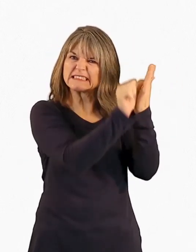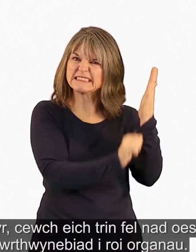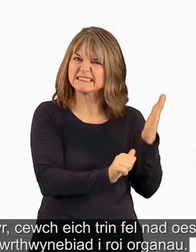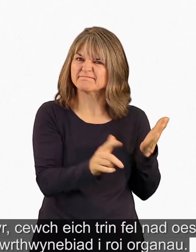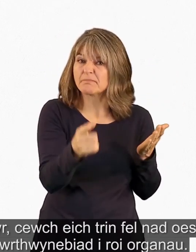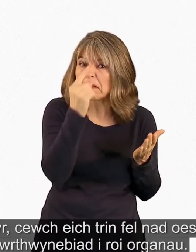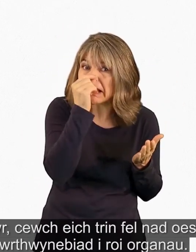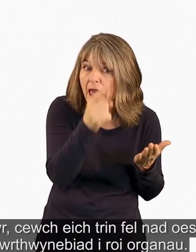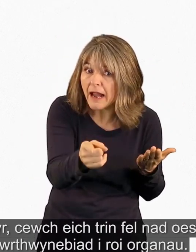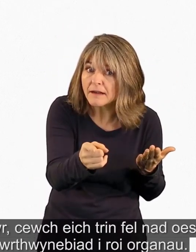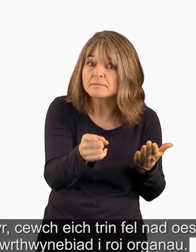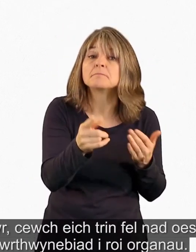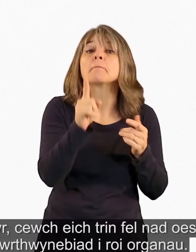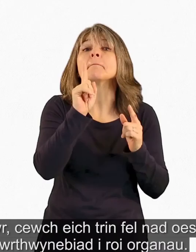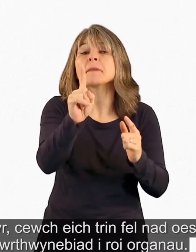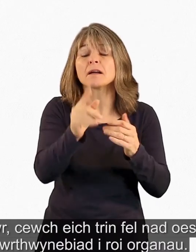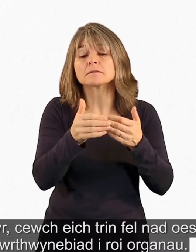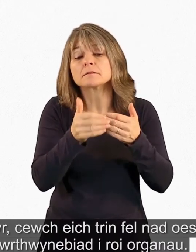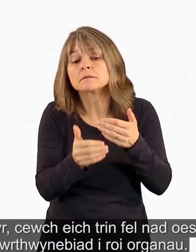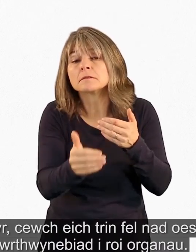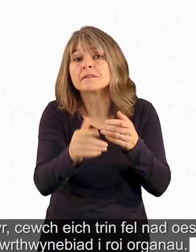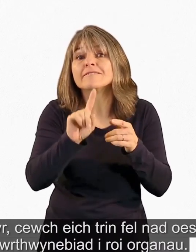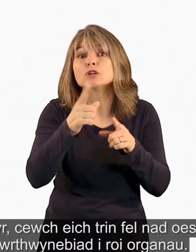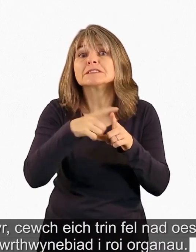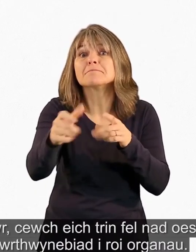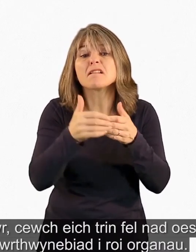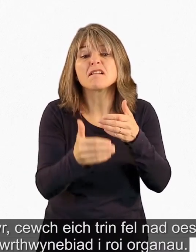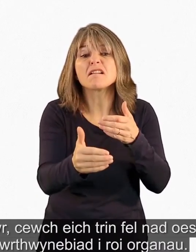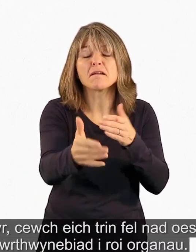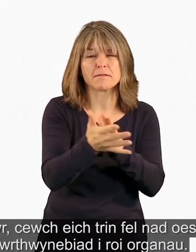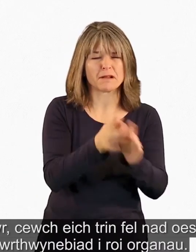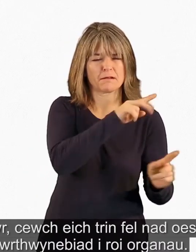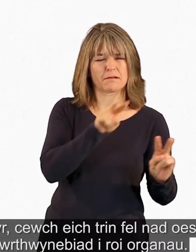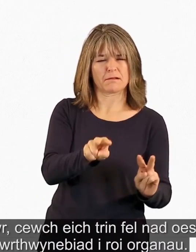O'r cyntaf o rhagfyr, cewch eich trin fel nad oes gennych wrth wynebiad i rhoi organau.